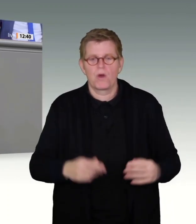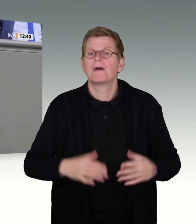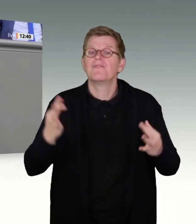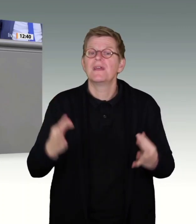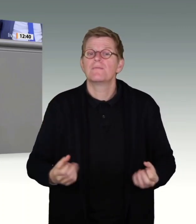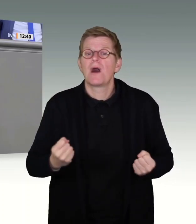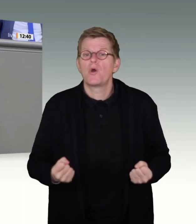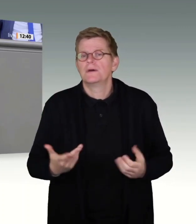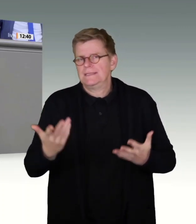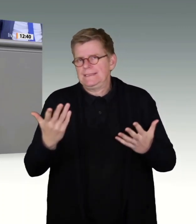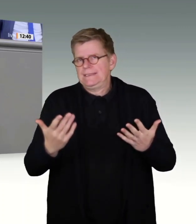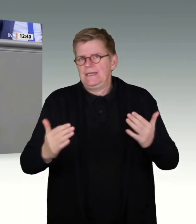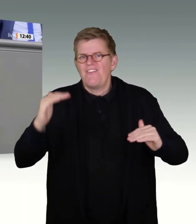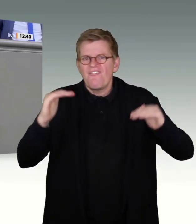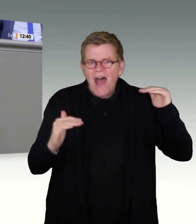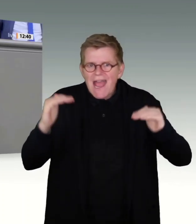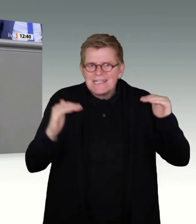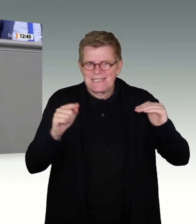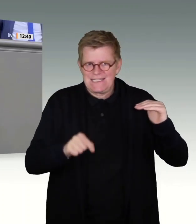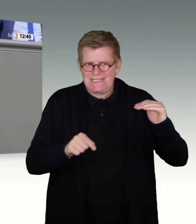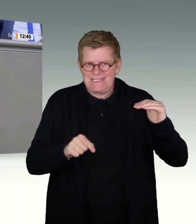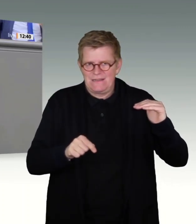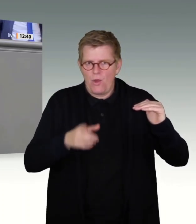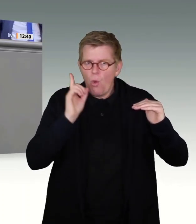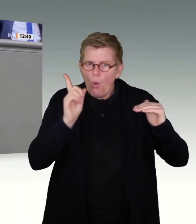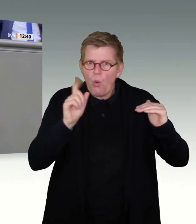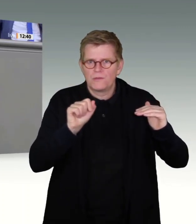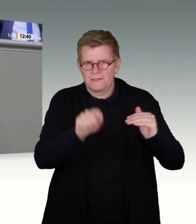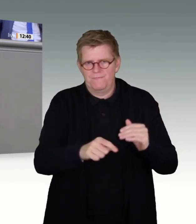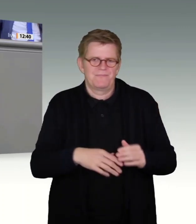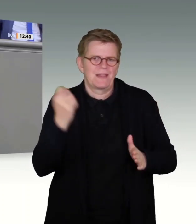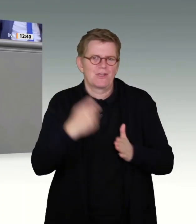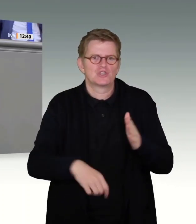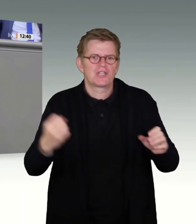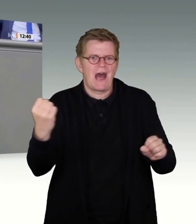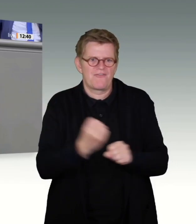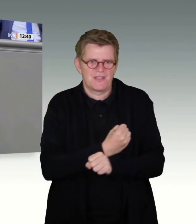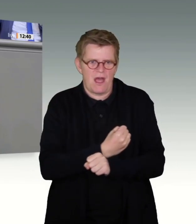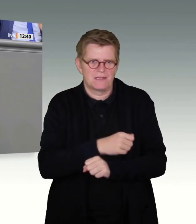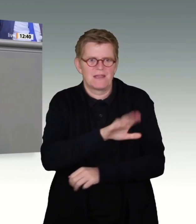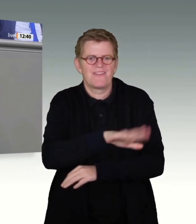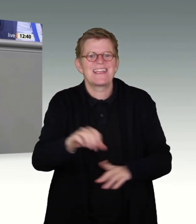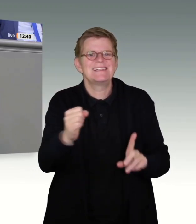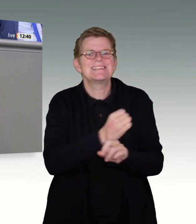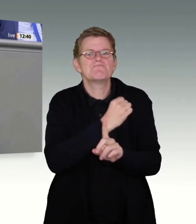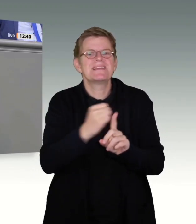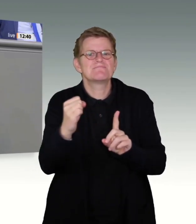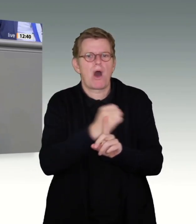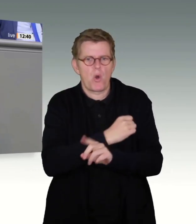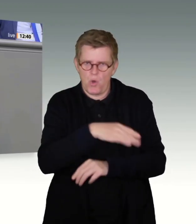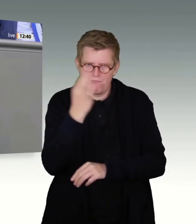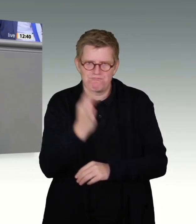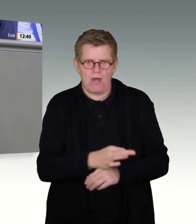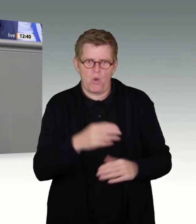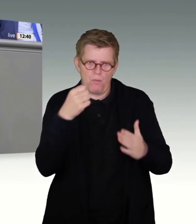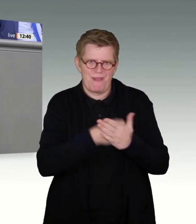Verhältnismäßigkeitsprüfung und eine effektive Bekämpfung von Straftaten bei Kindesmissbrauch. Daran arbeitet